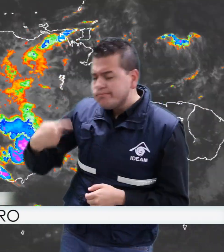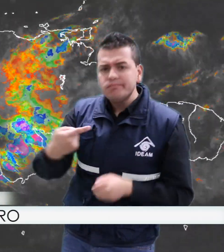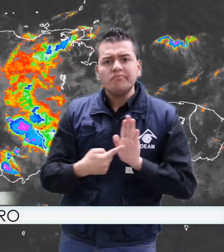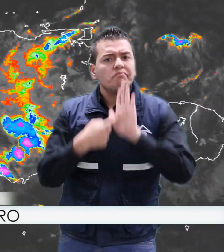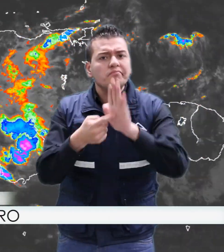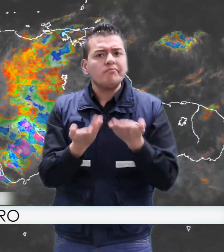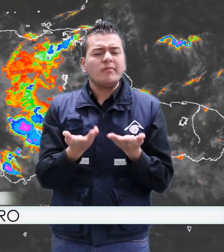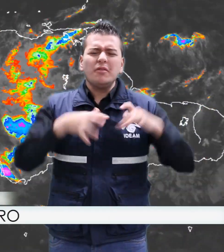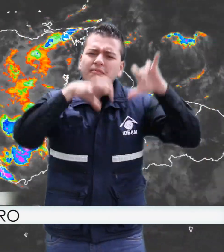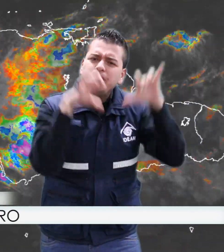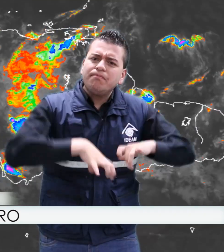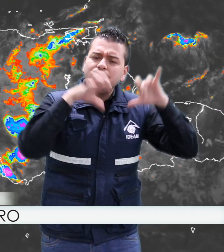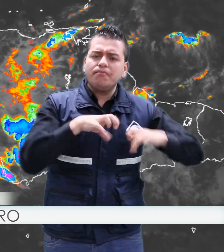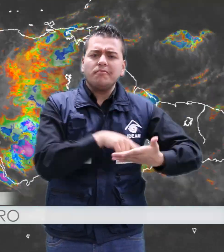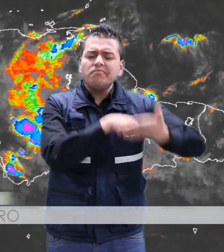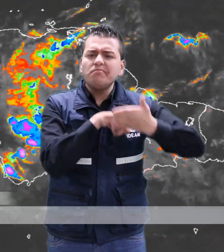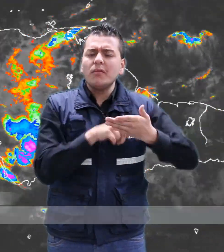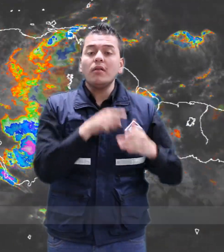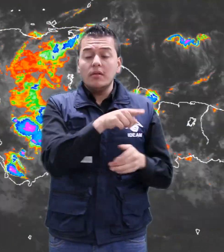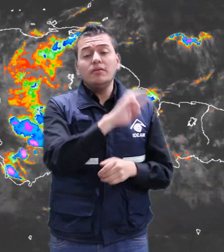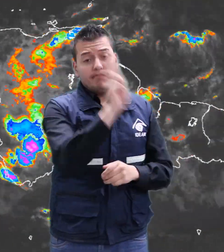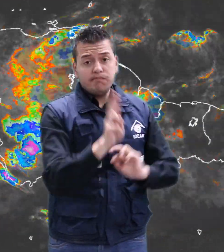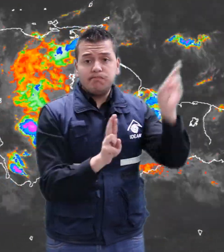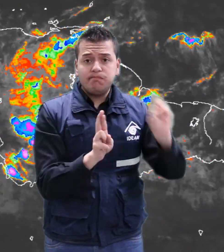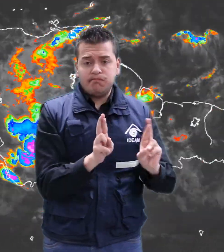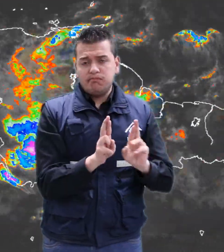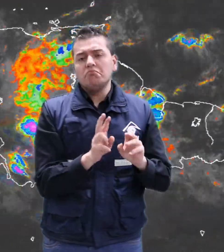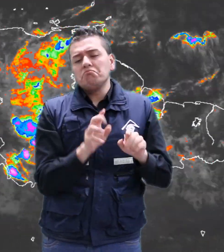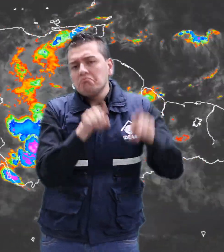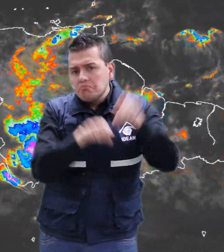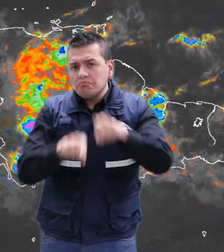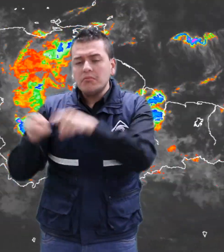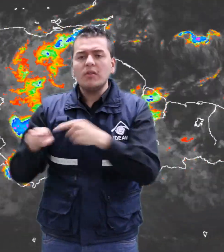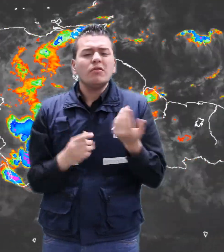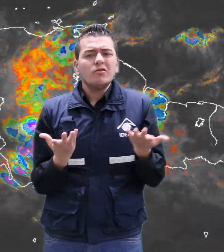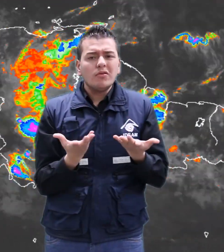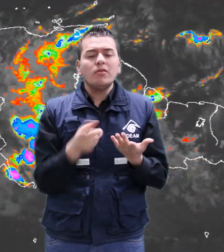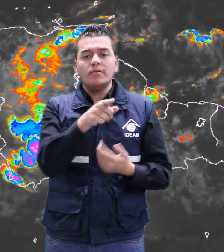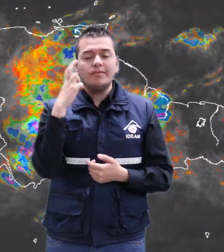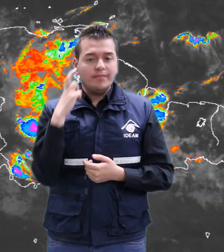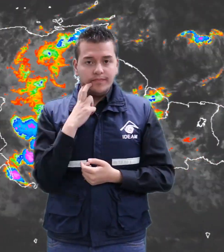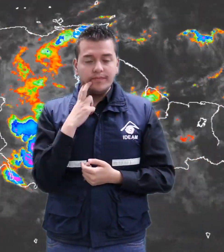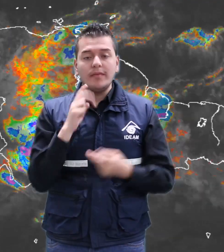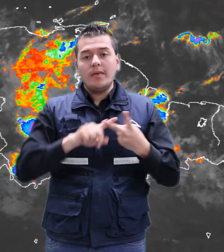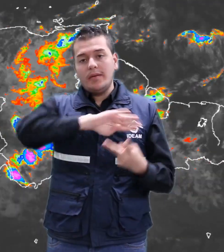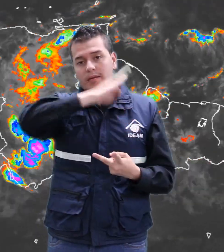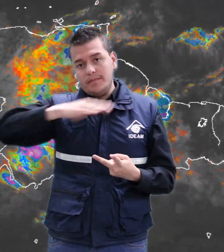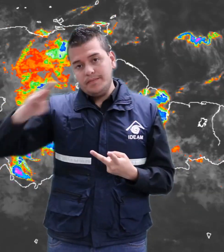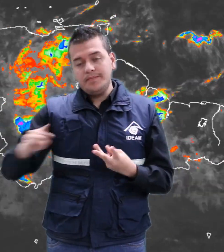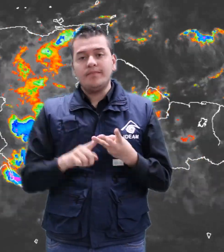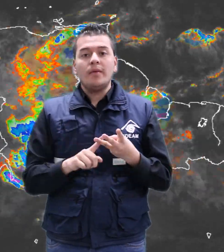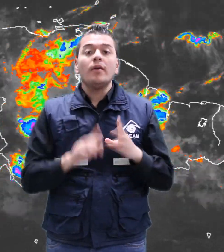las lluvias más significativas en algunos casos con tormentas eléctricas se han concentrado en zonas de Chocó, Antioquia,